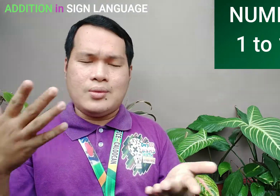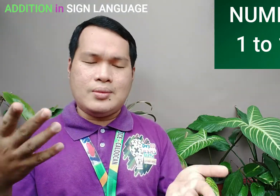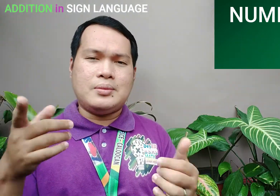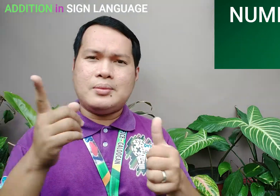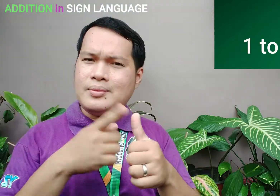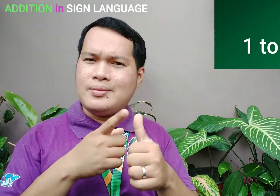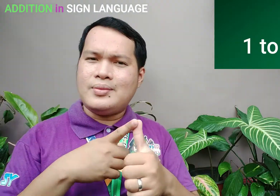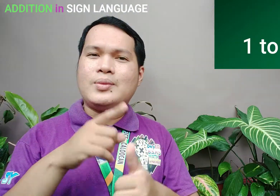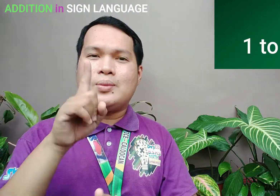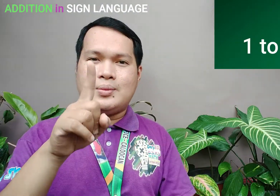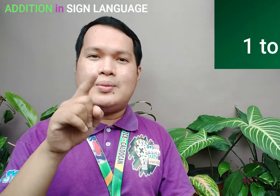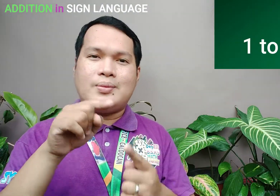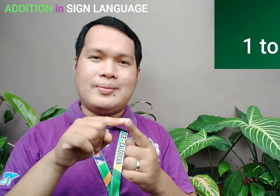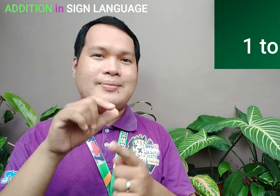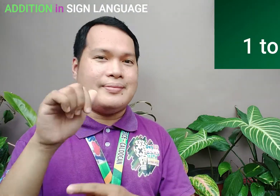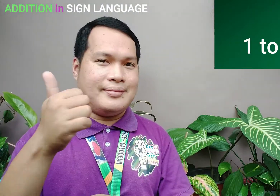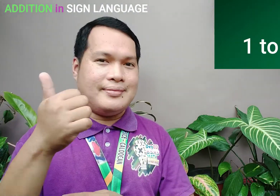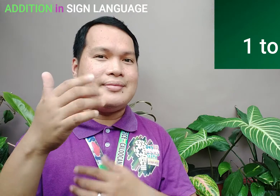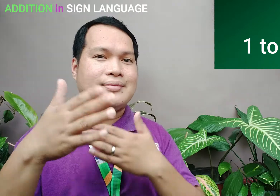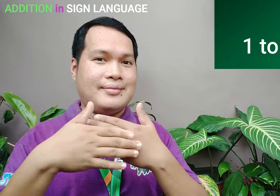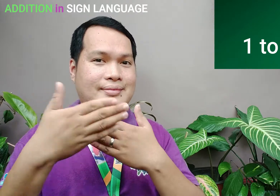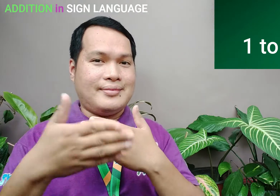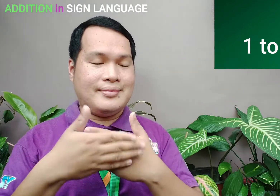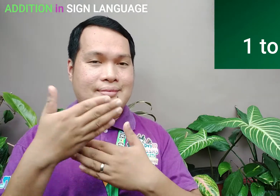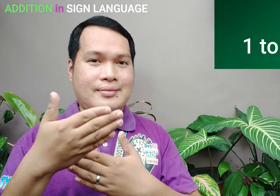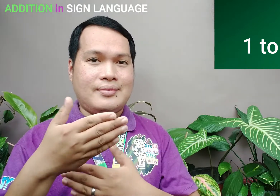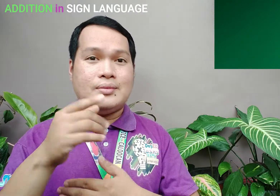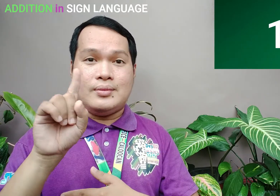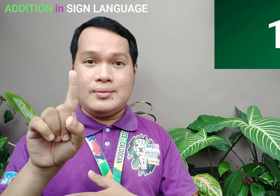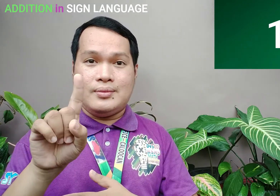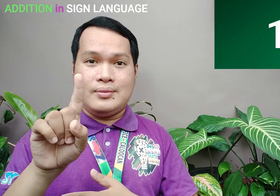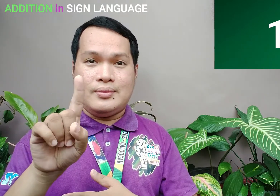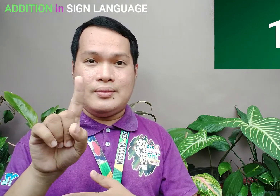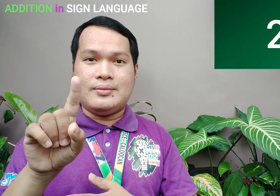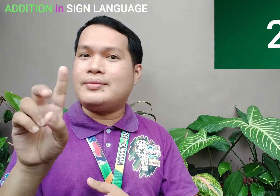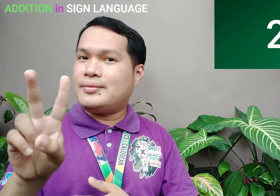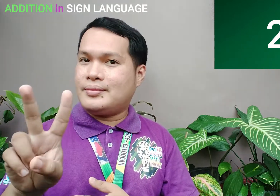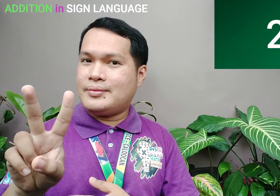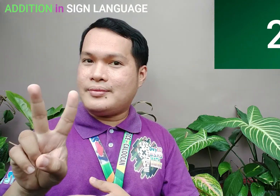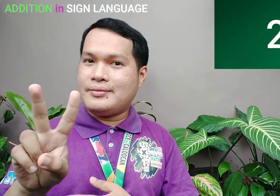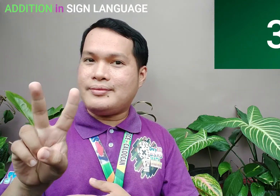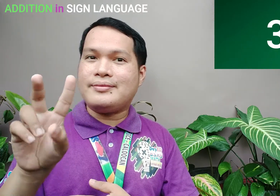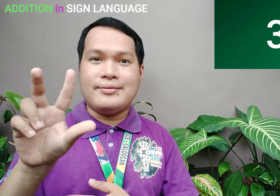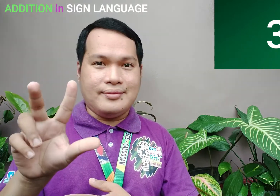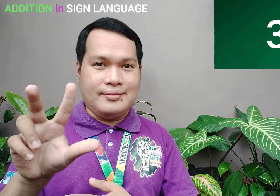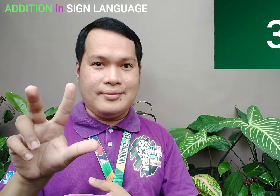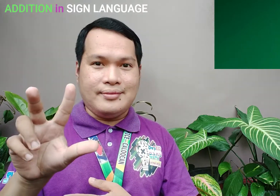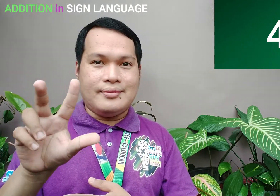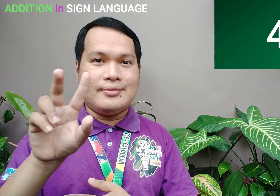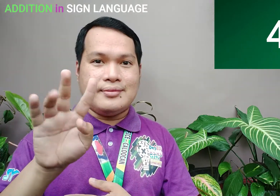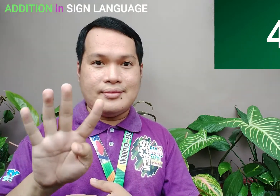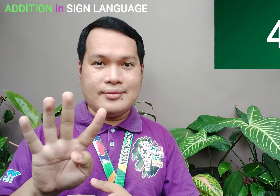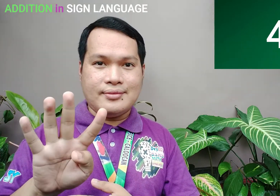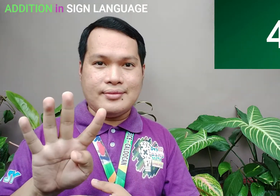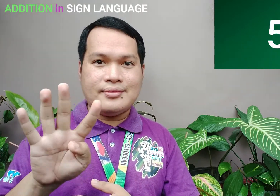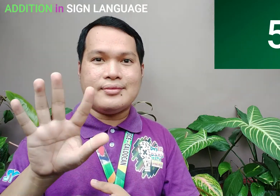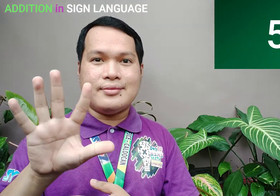simpleng bilang na 1 to 10 1, 2, 3, 4, 5,